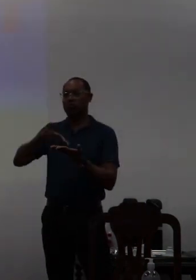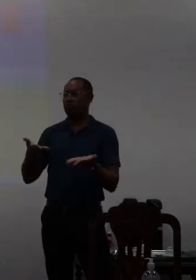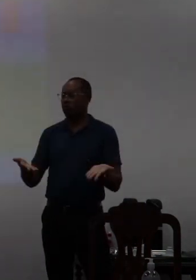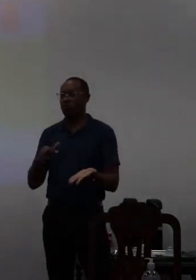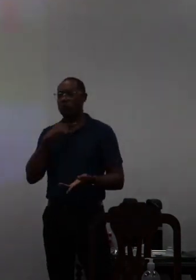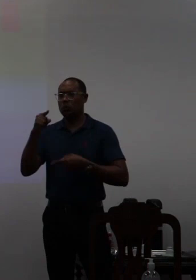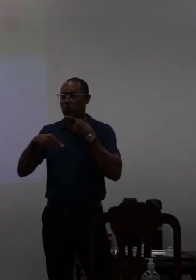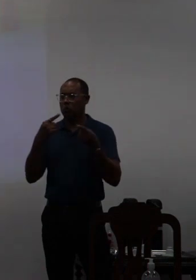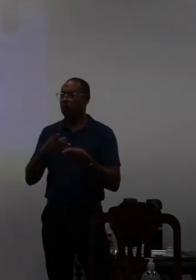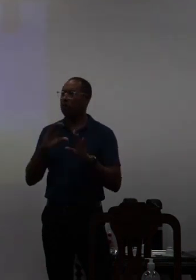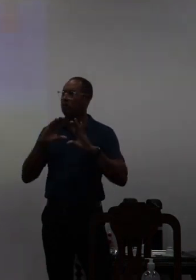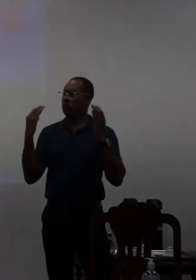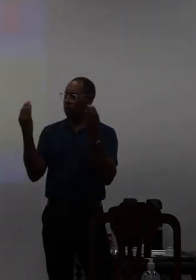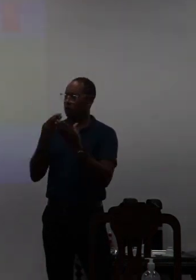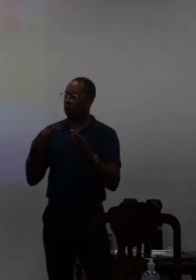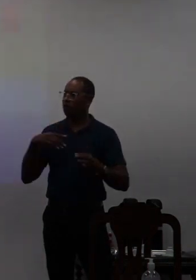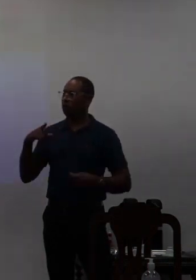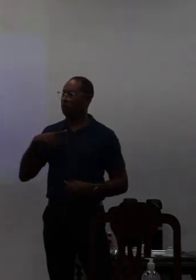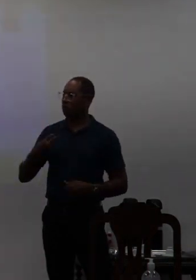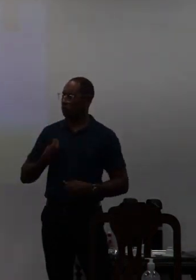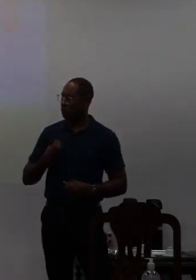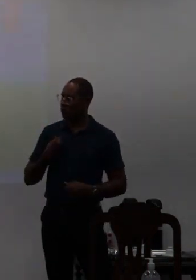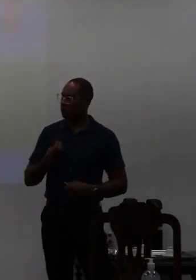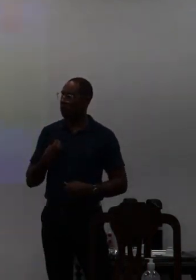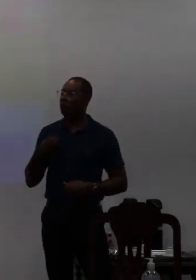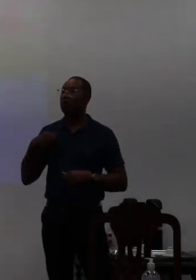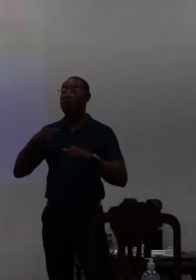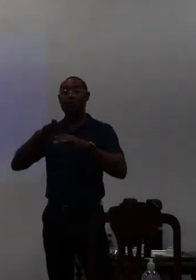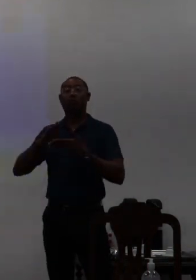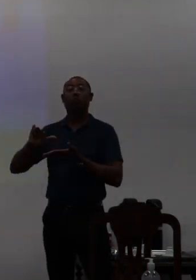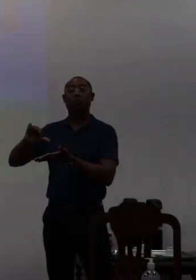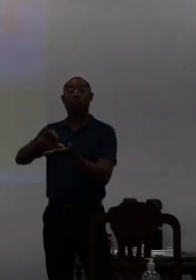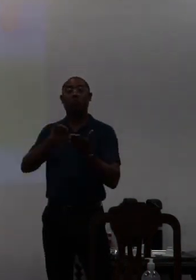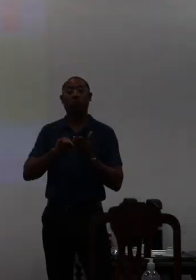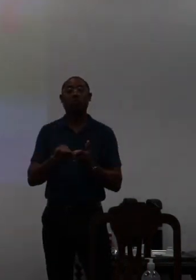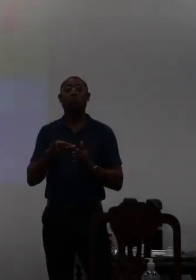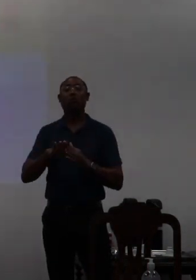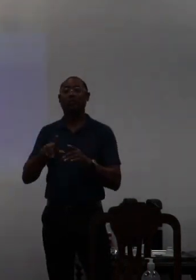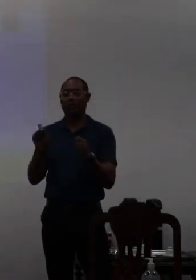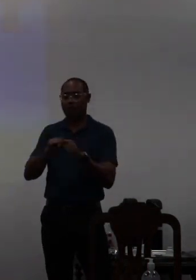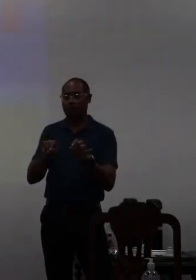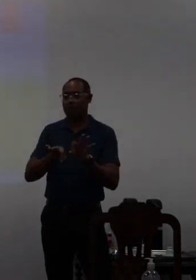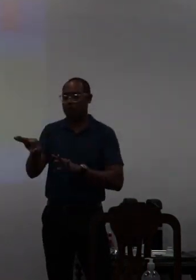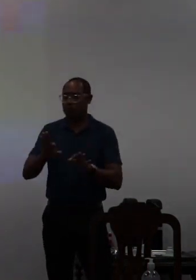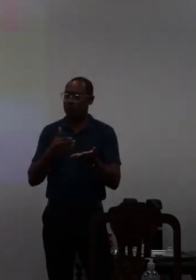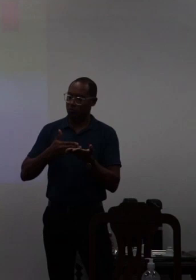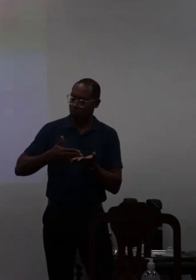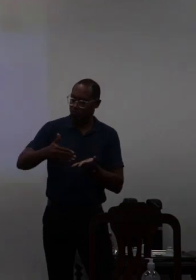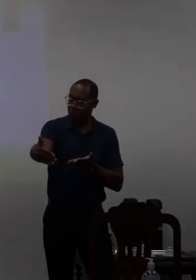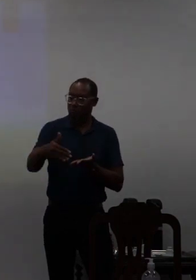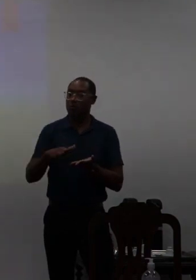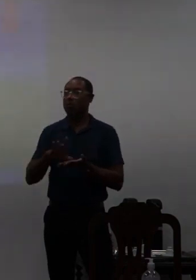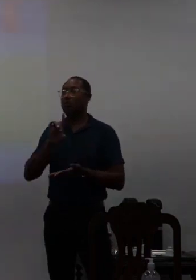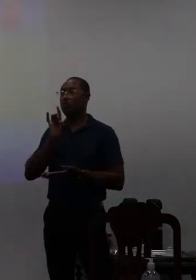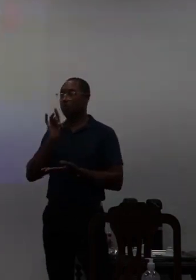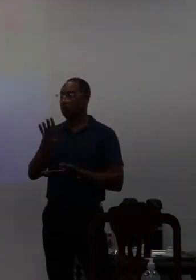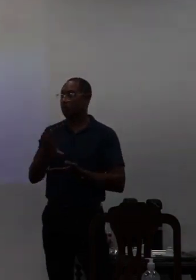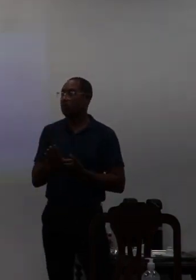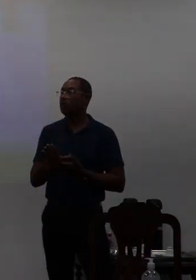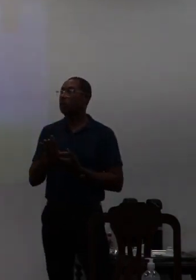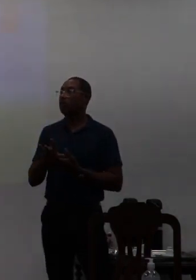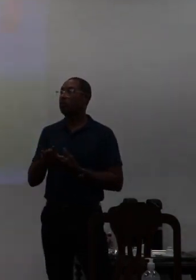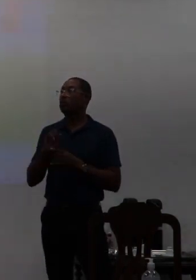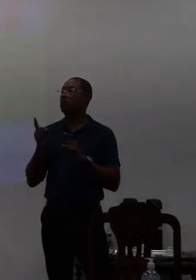discutimos as duas condições que estavam lá no centro optou por fazer a partir daquele momento só uma